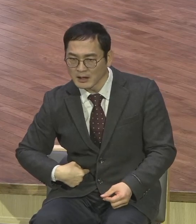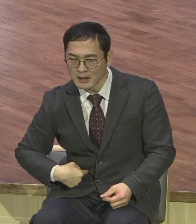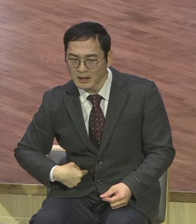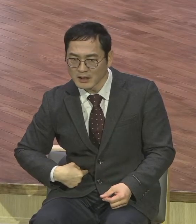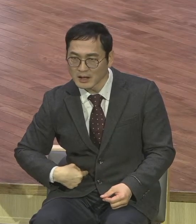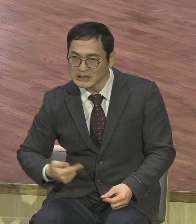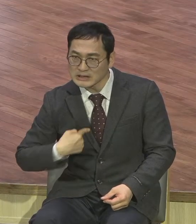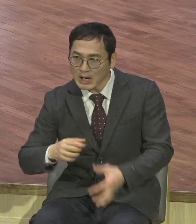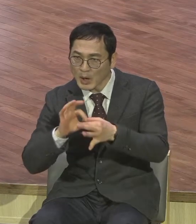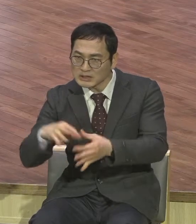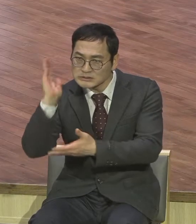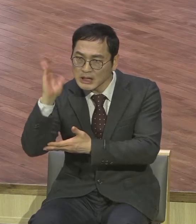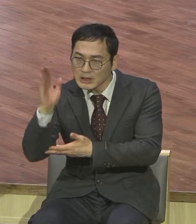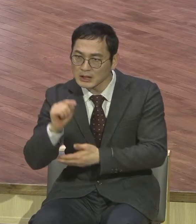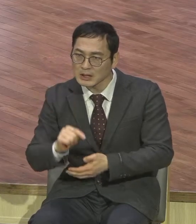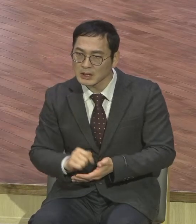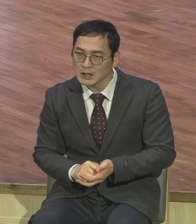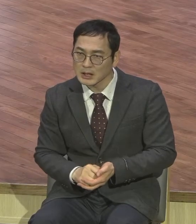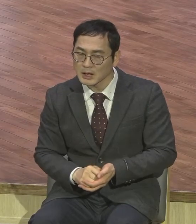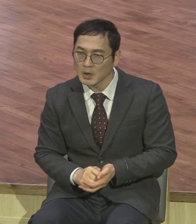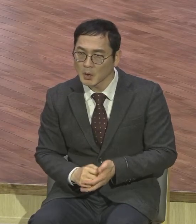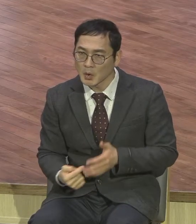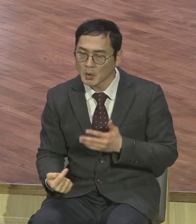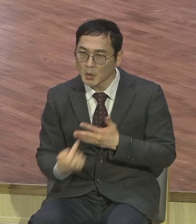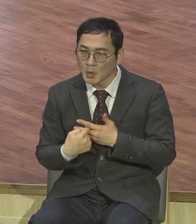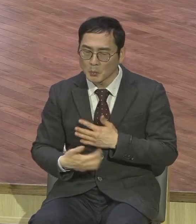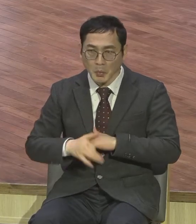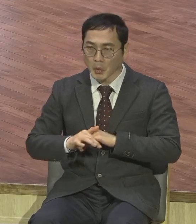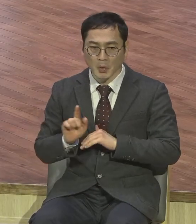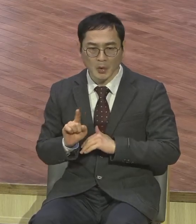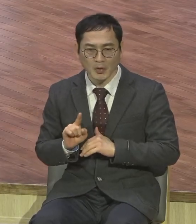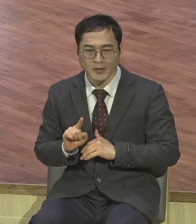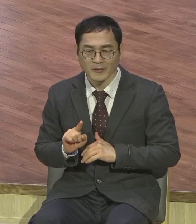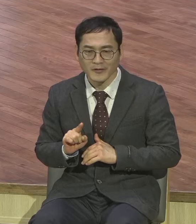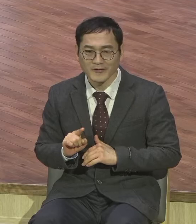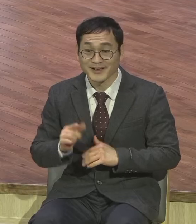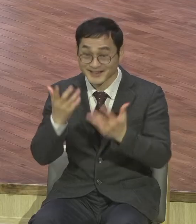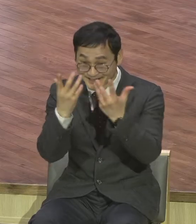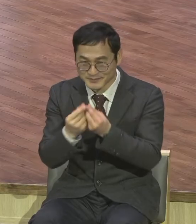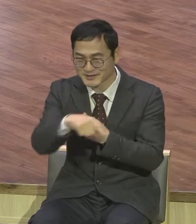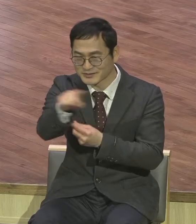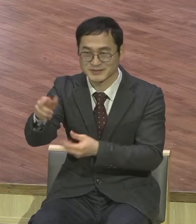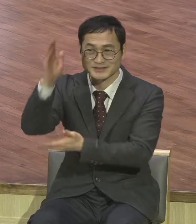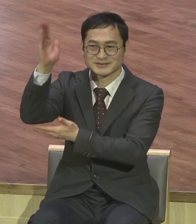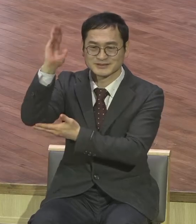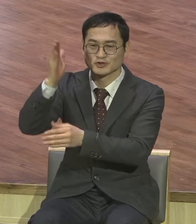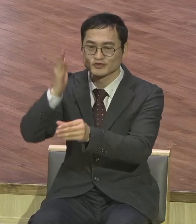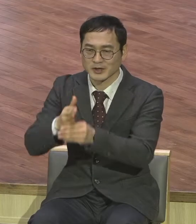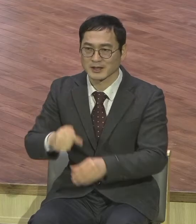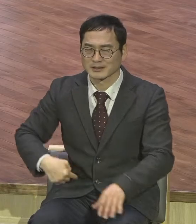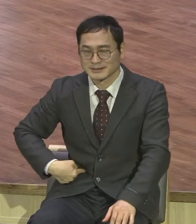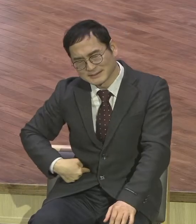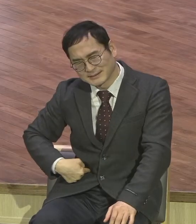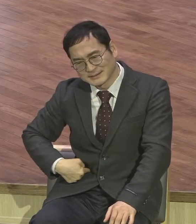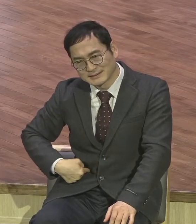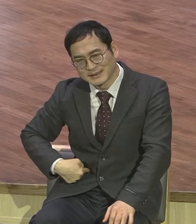여러분의 설교를 듣다가요 마음에 가책이나 감동하면 적시 받아들이시 바랍니다